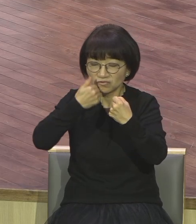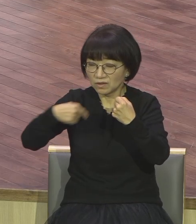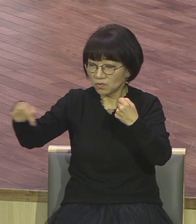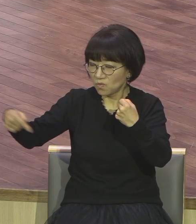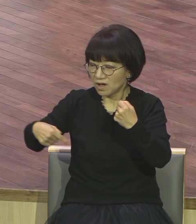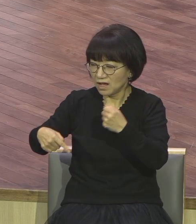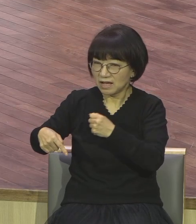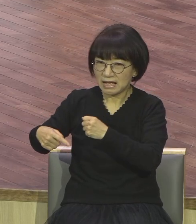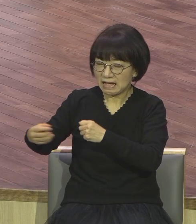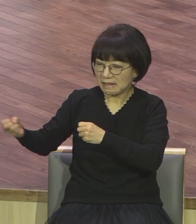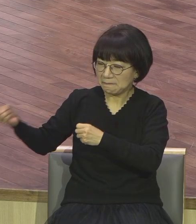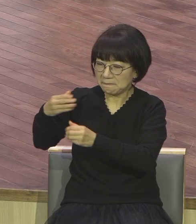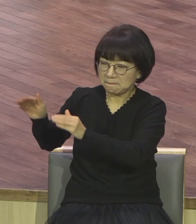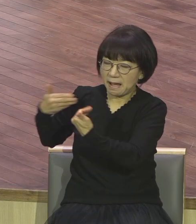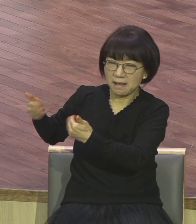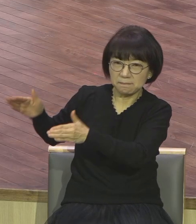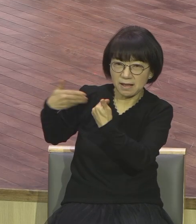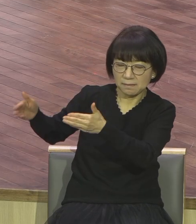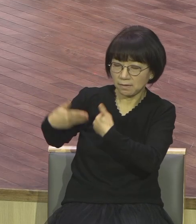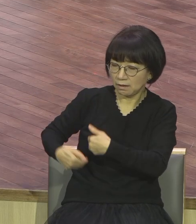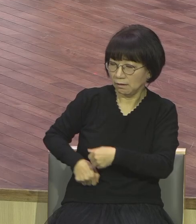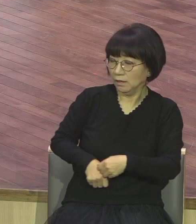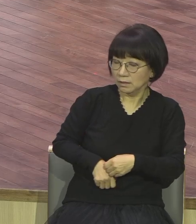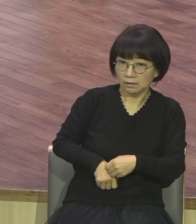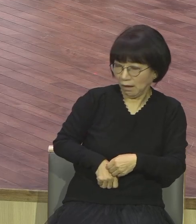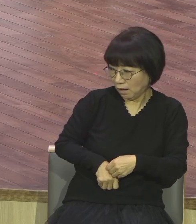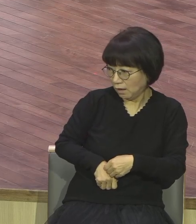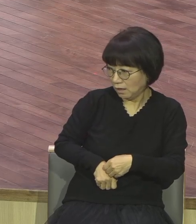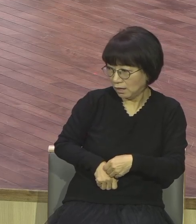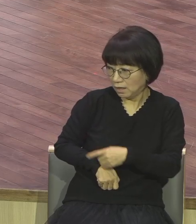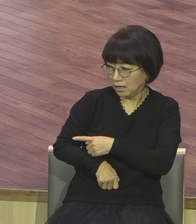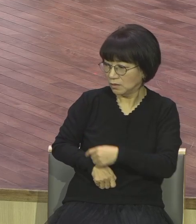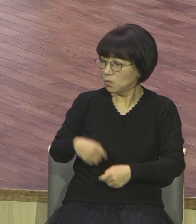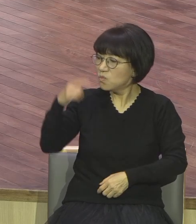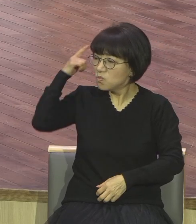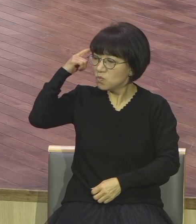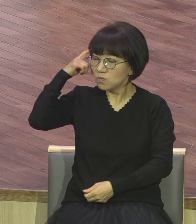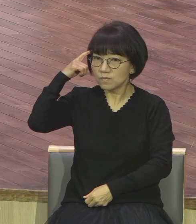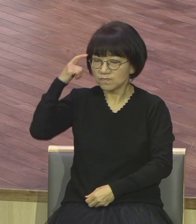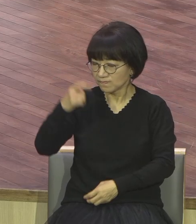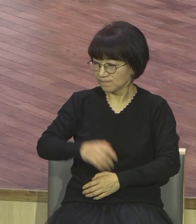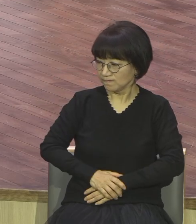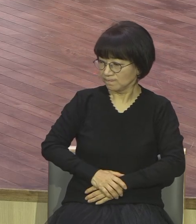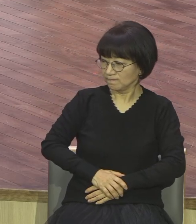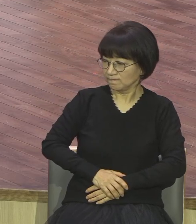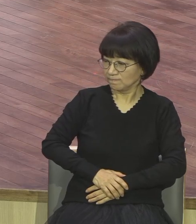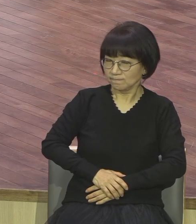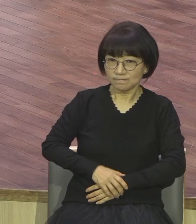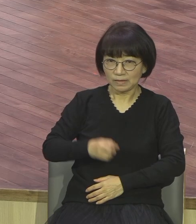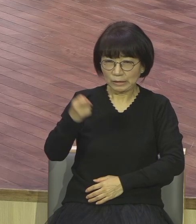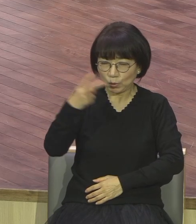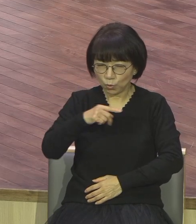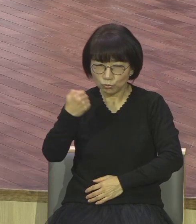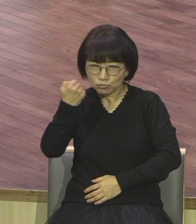생각도 안 하고 있는데 이상한 말을 해 귀가 속기 돼 그럴 것 같아